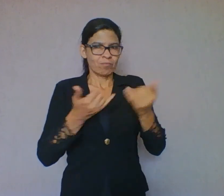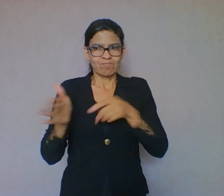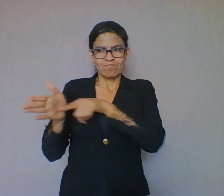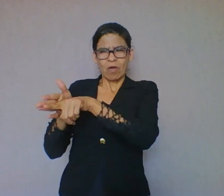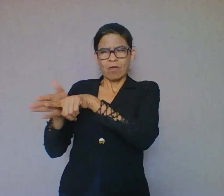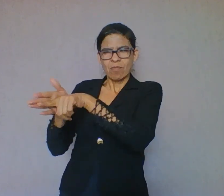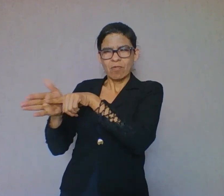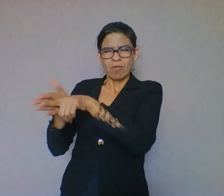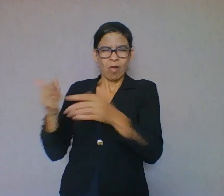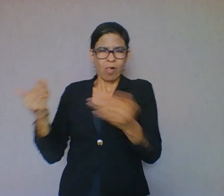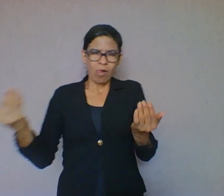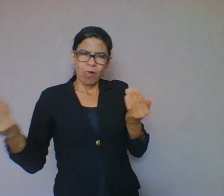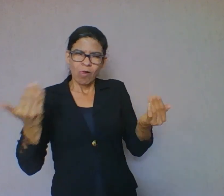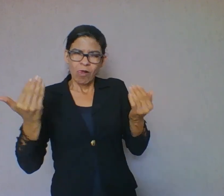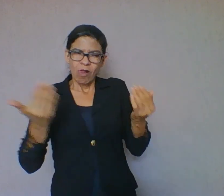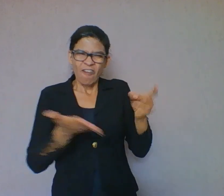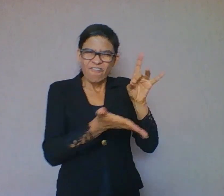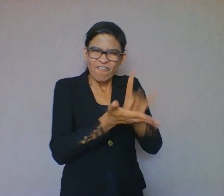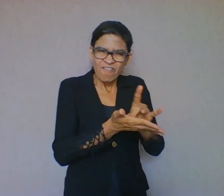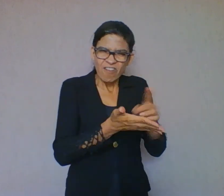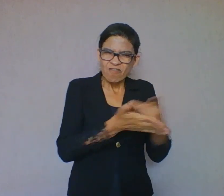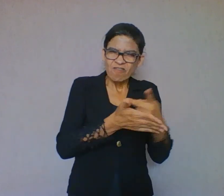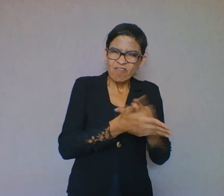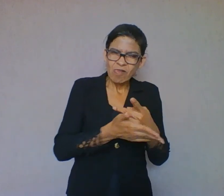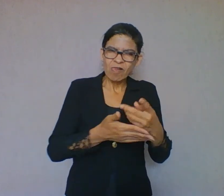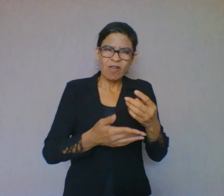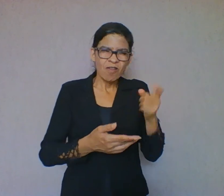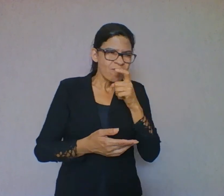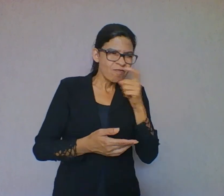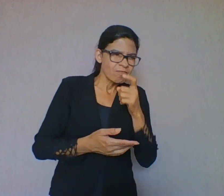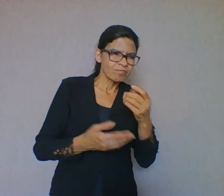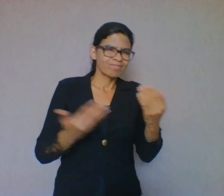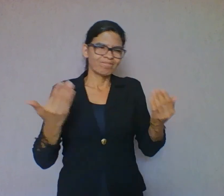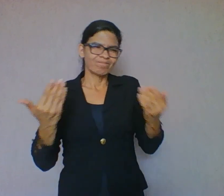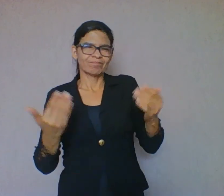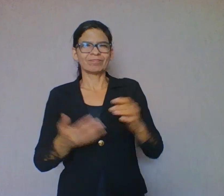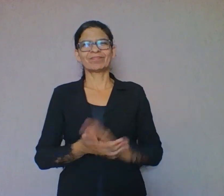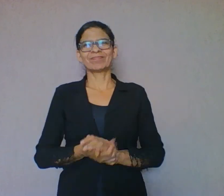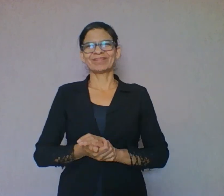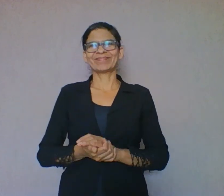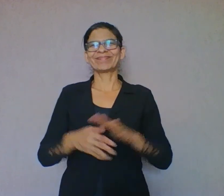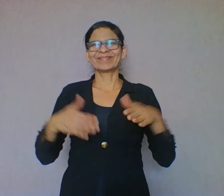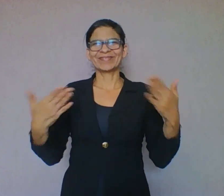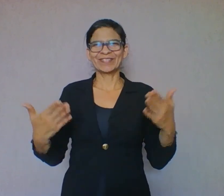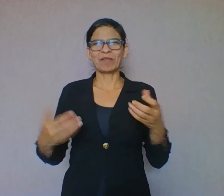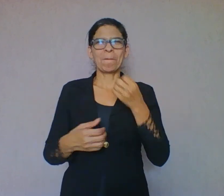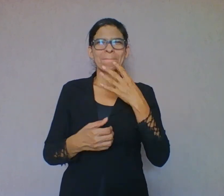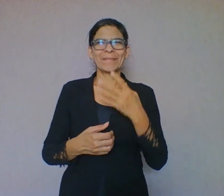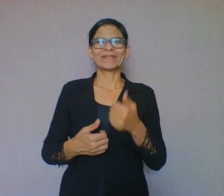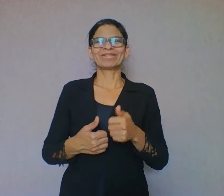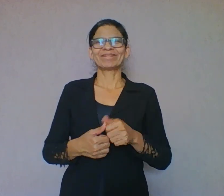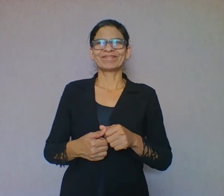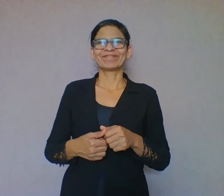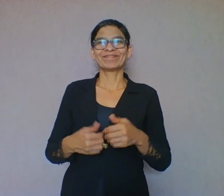são verdadeiras ou não. Bom, ficamos por aqui e nos encontraremos no ambiente virtual de aprendizagem. Até lá!